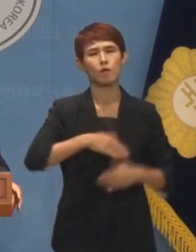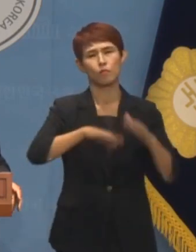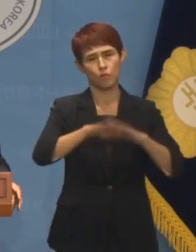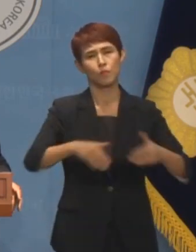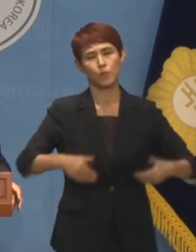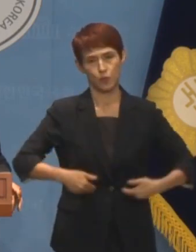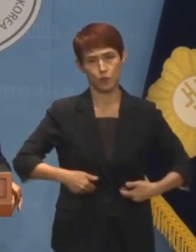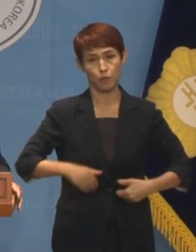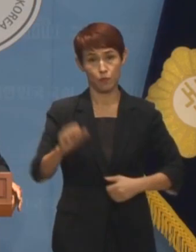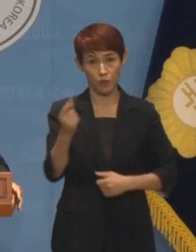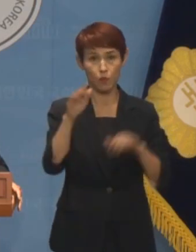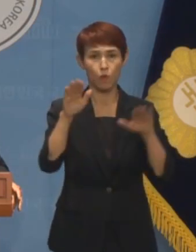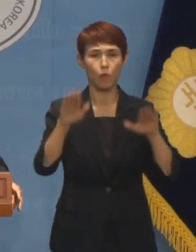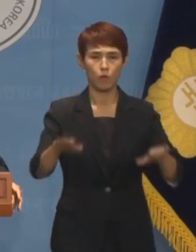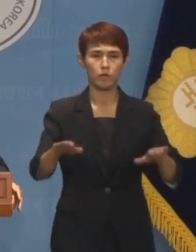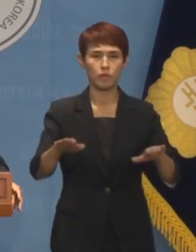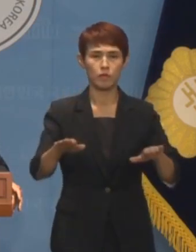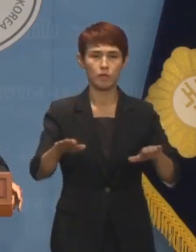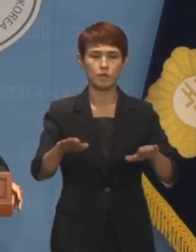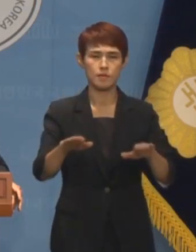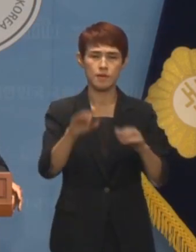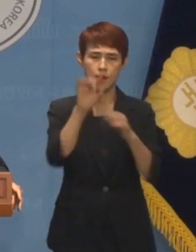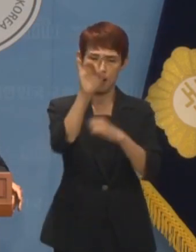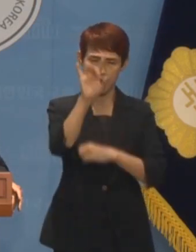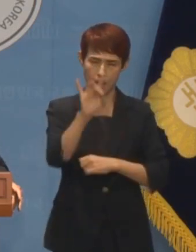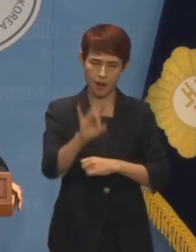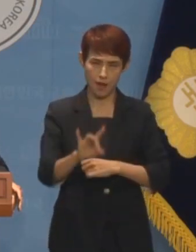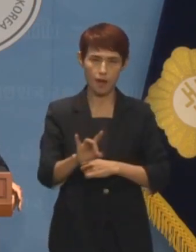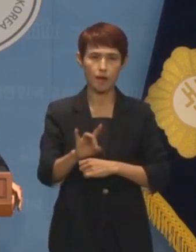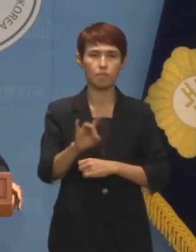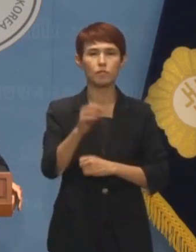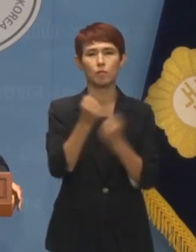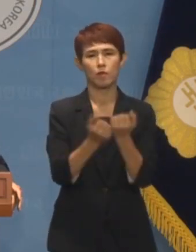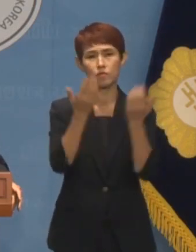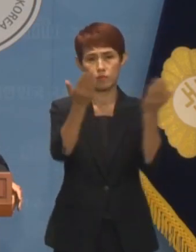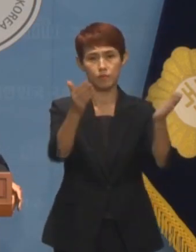하기에 궤변을 하나하나 바로 잡습니다.